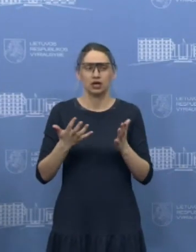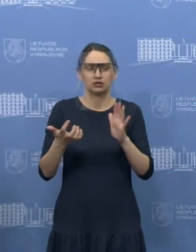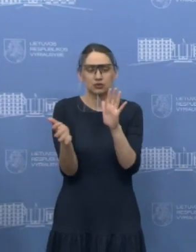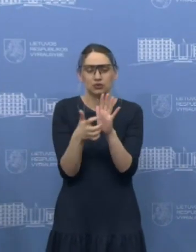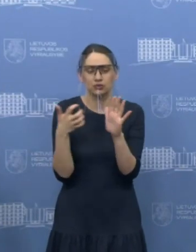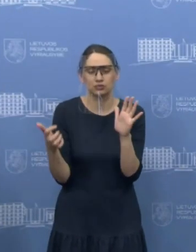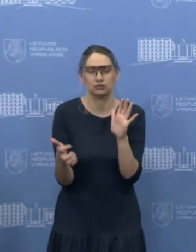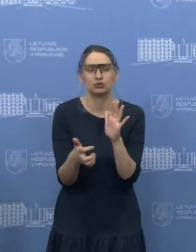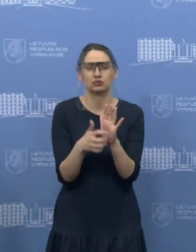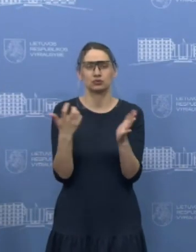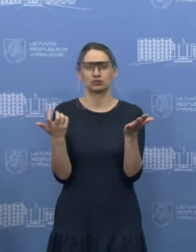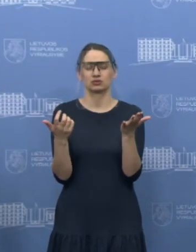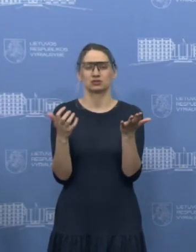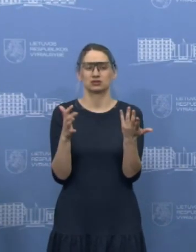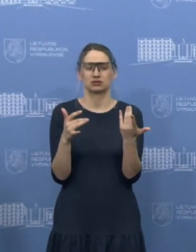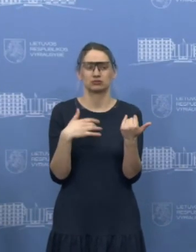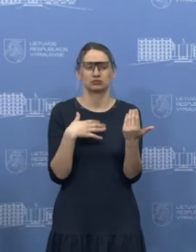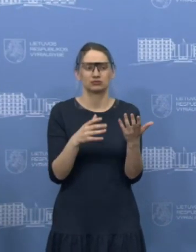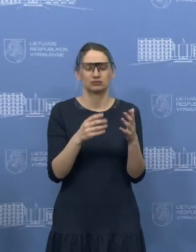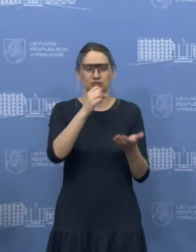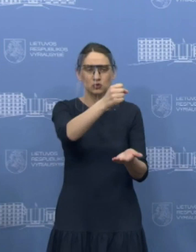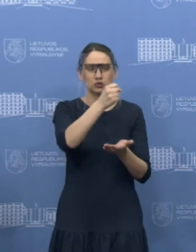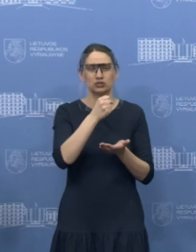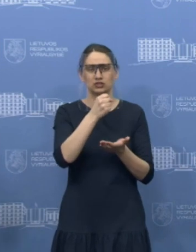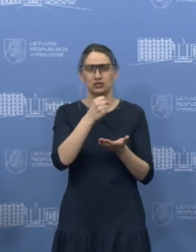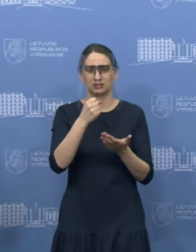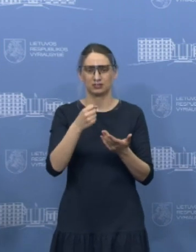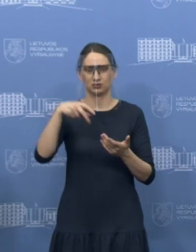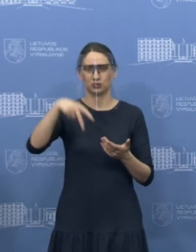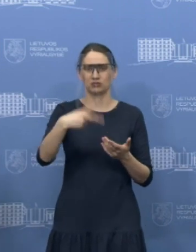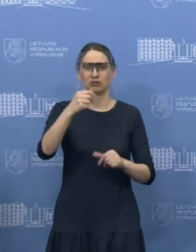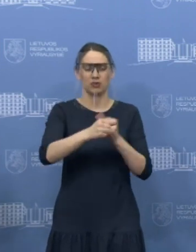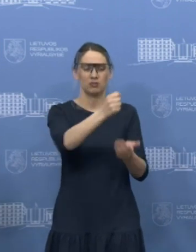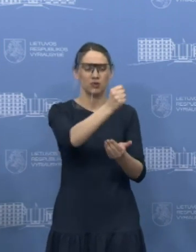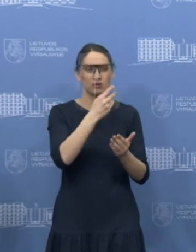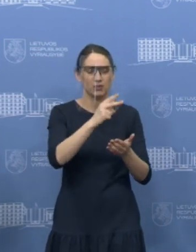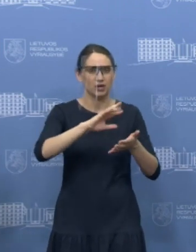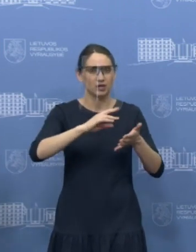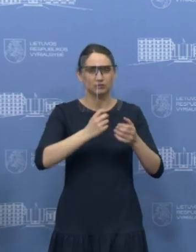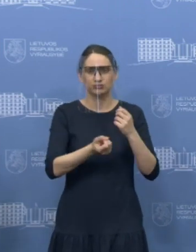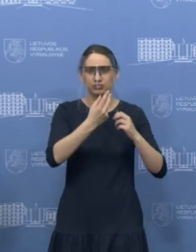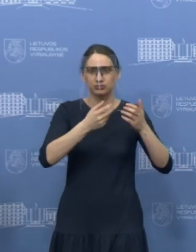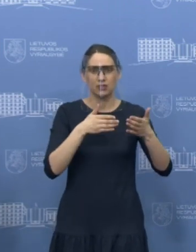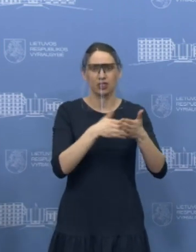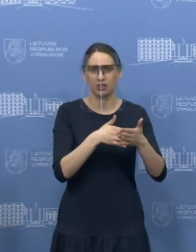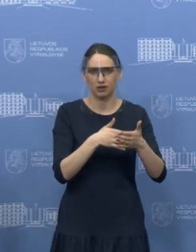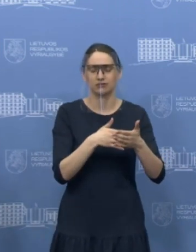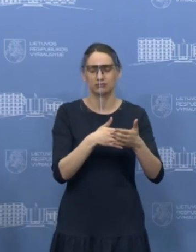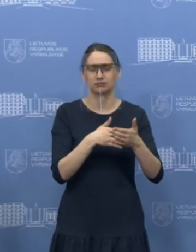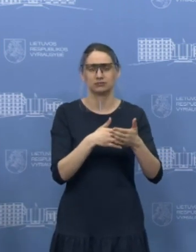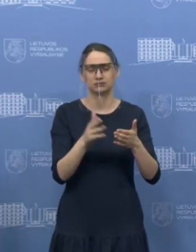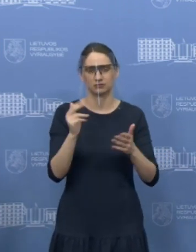strautrai, biudžetiniai, kuriuos esame susiplanavę patvirtintame 20 metų biudžete. Kol kas,